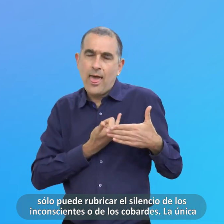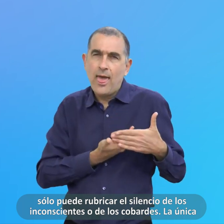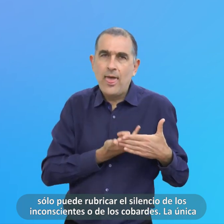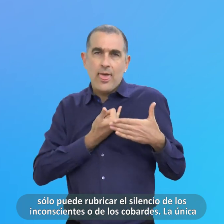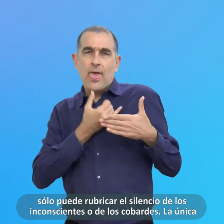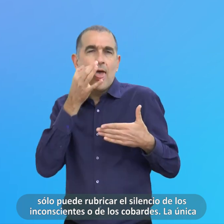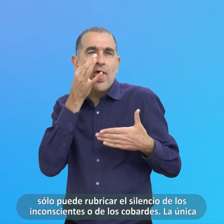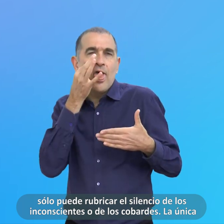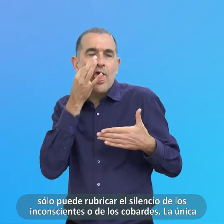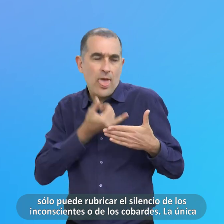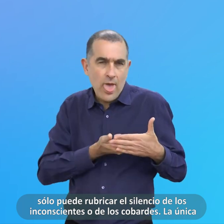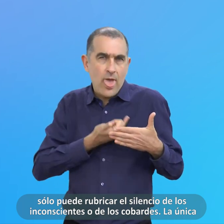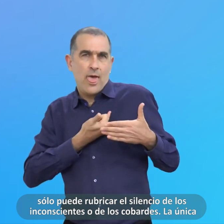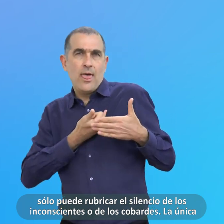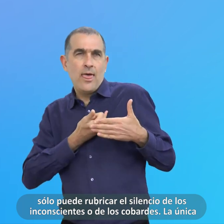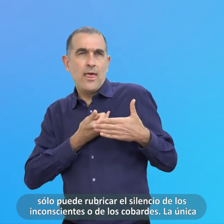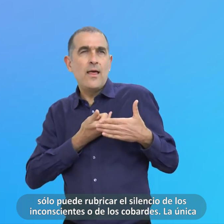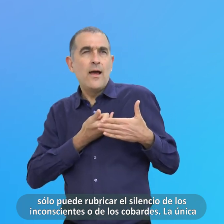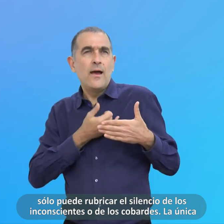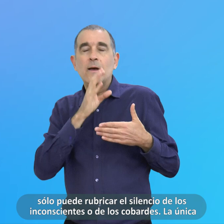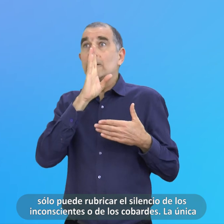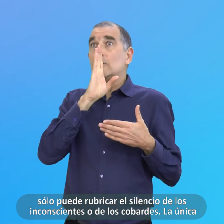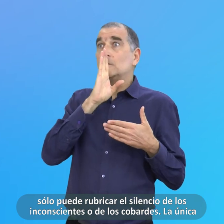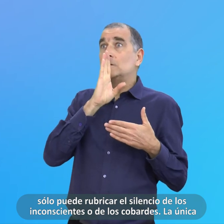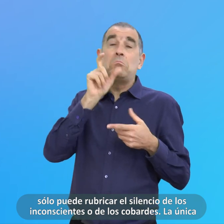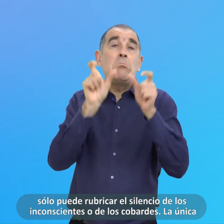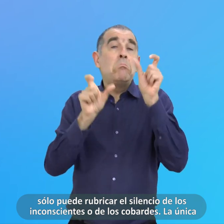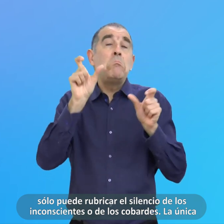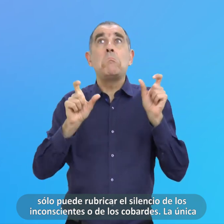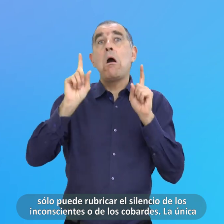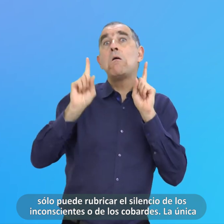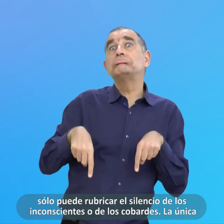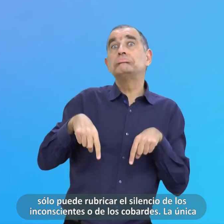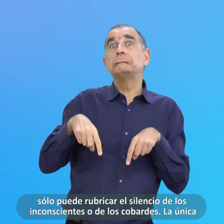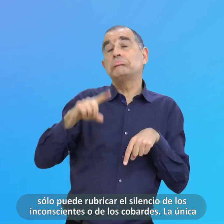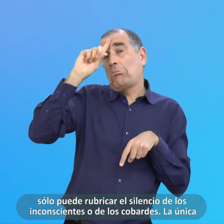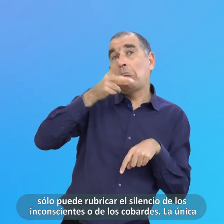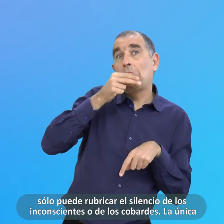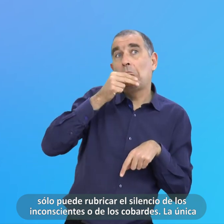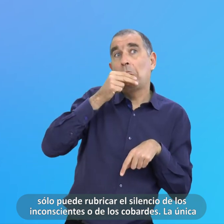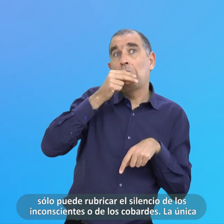De los inconscientes O de los cobardes